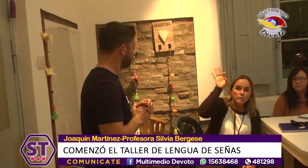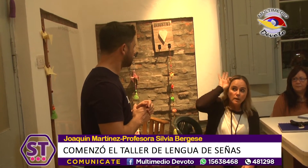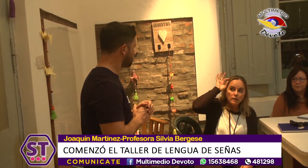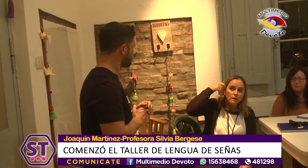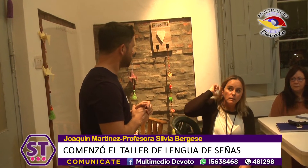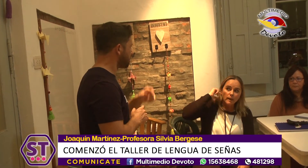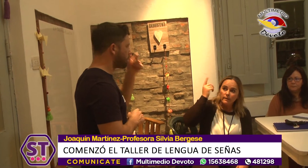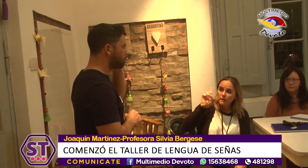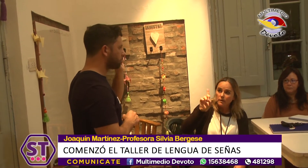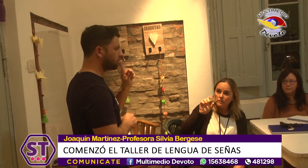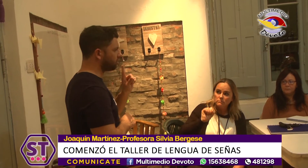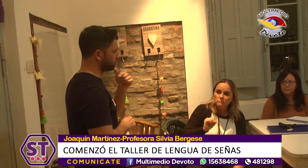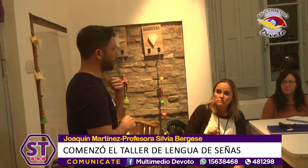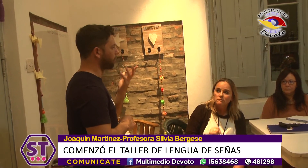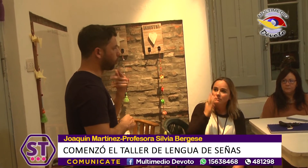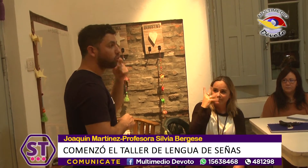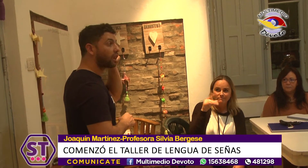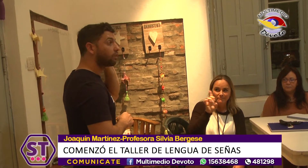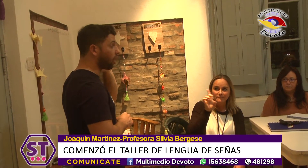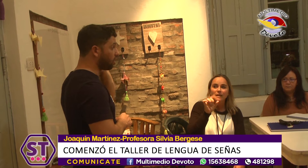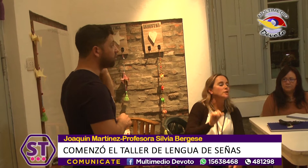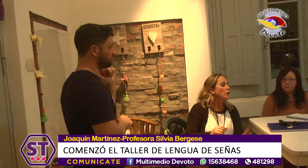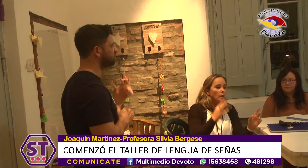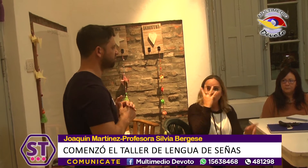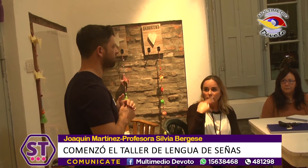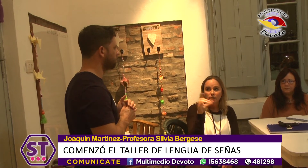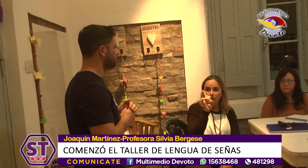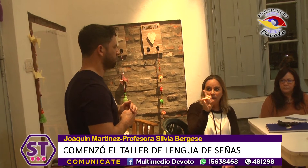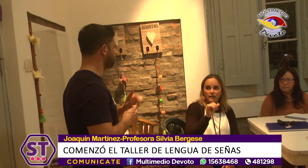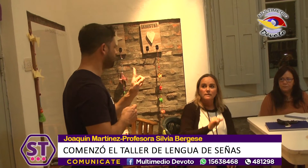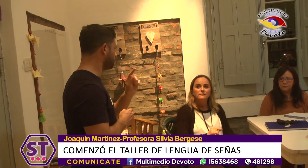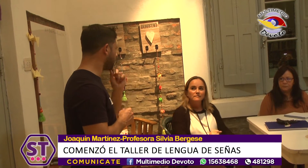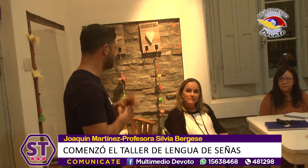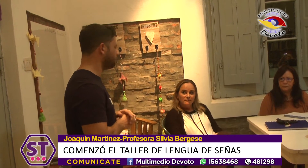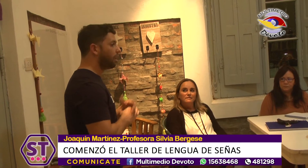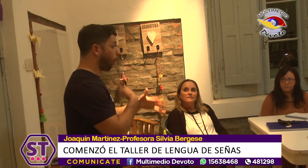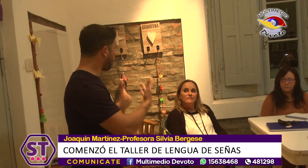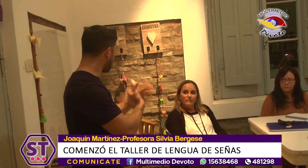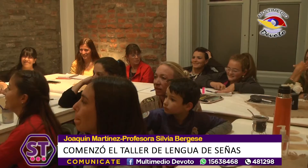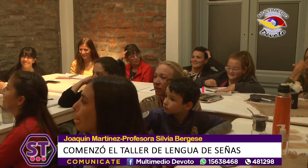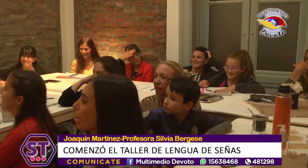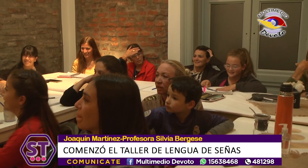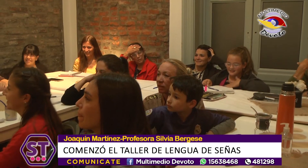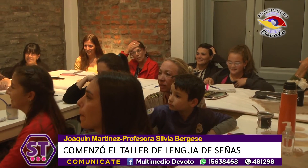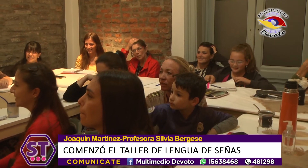los saludos, la ropa, la escuela, los trabajos. Cosas. Mucha comunicación.